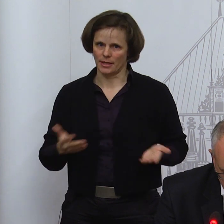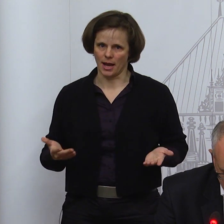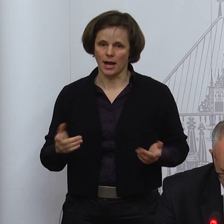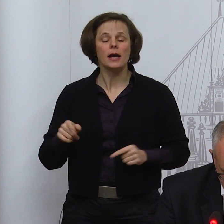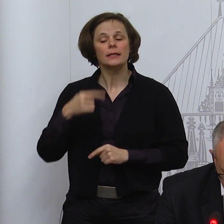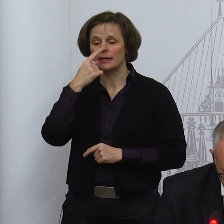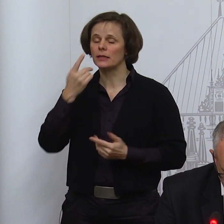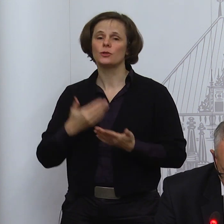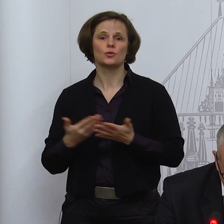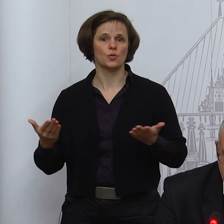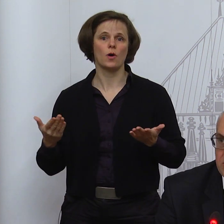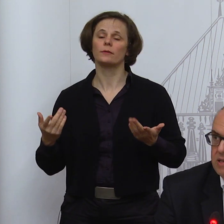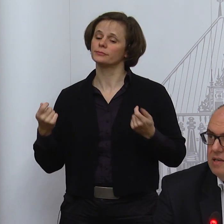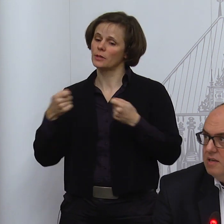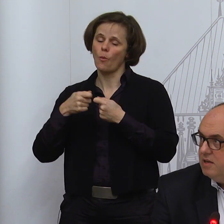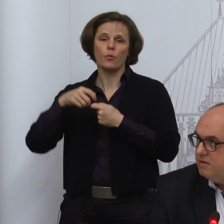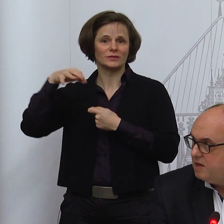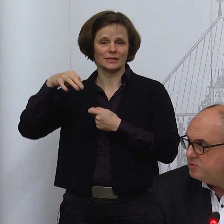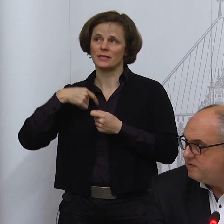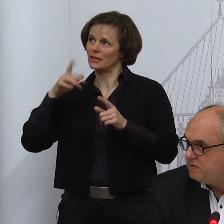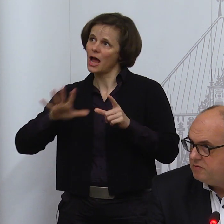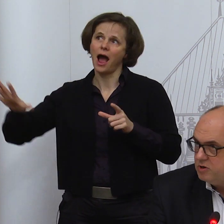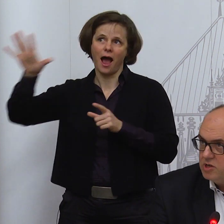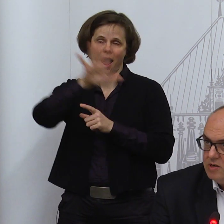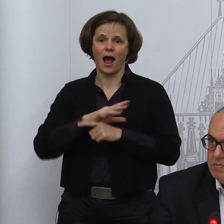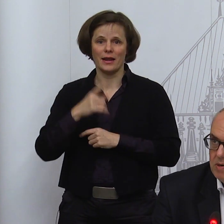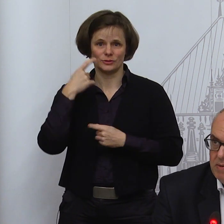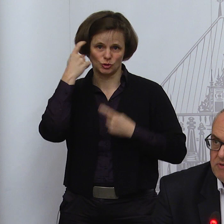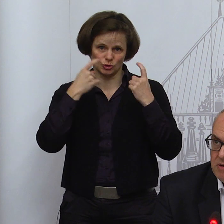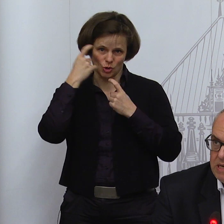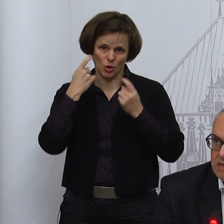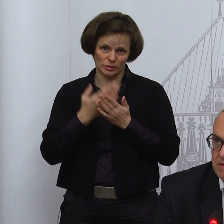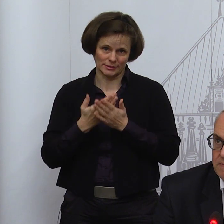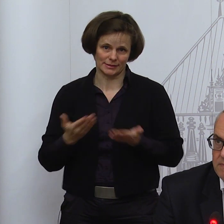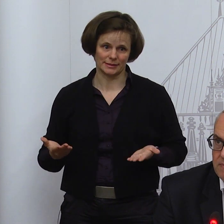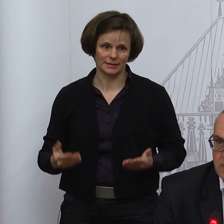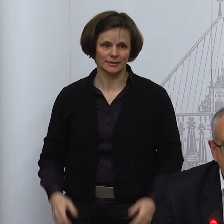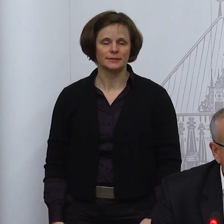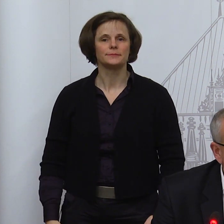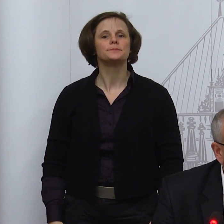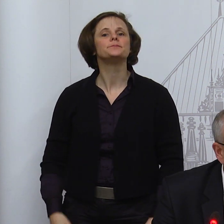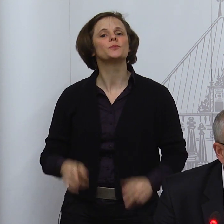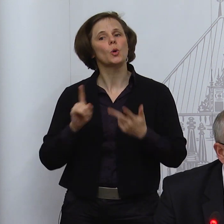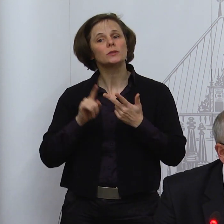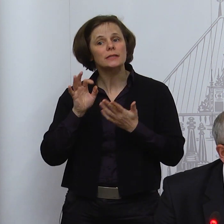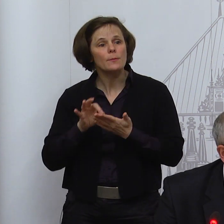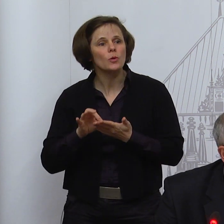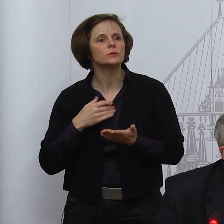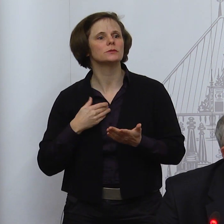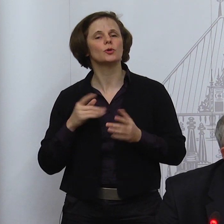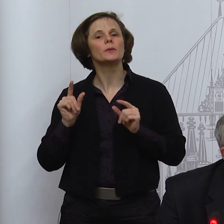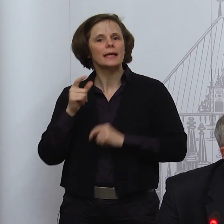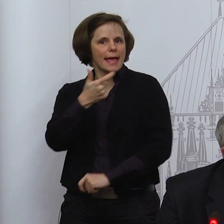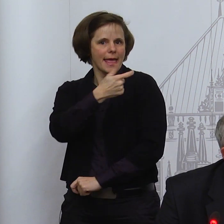sondern bei allen Beteiligten. Und drittens, wir haben zwar Fortschritte mit dem Impfen gemacht und auch da steht Bremen